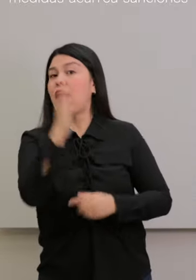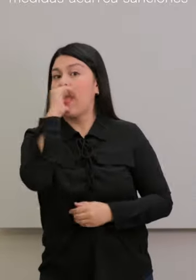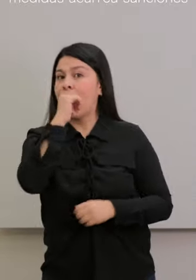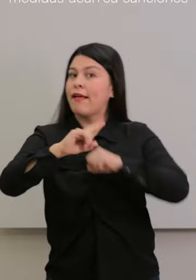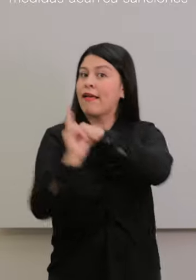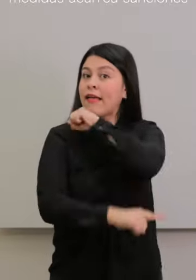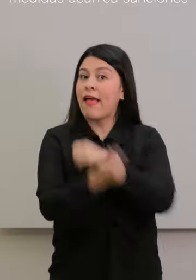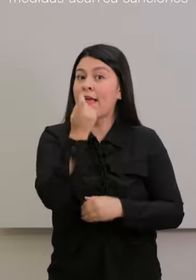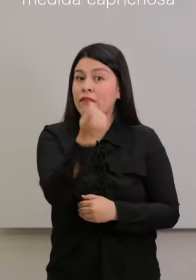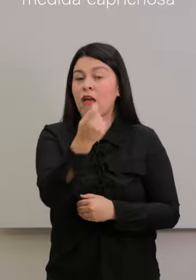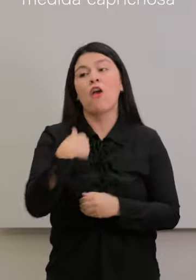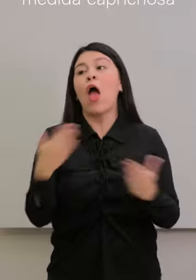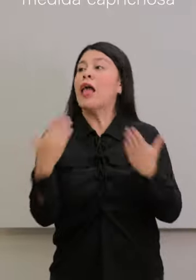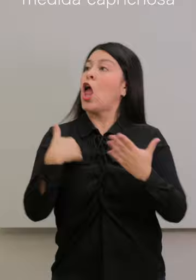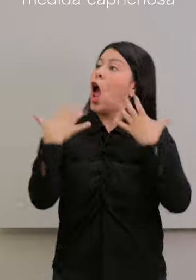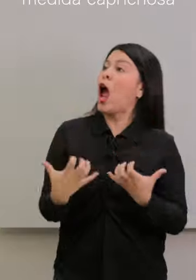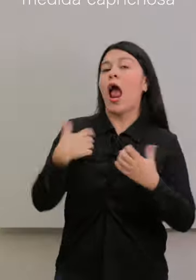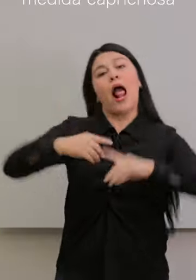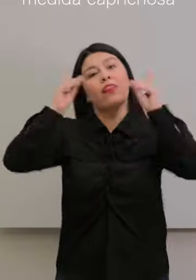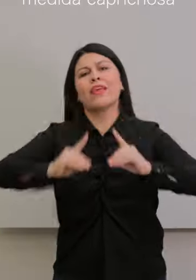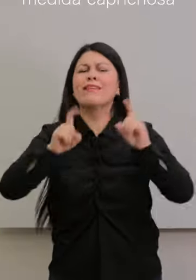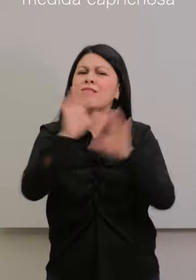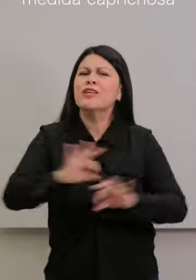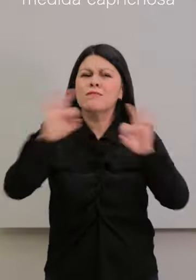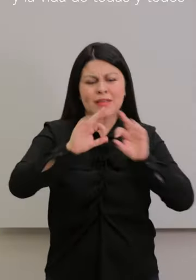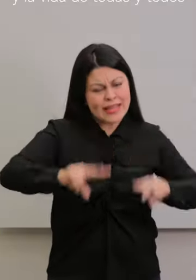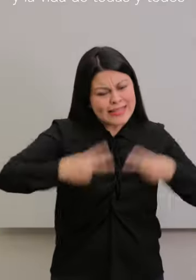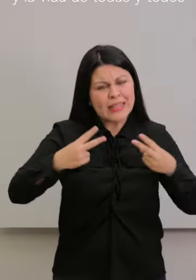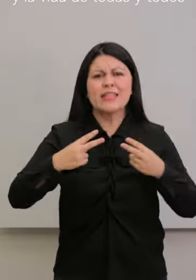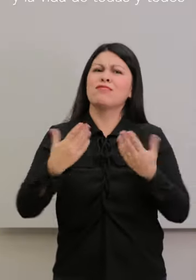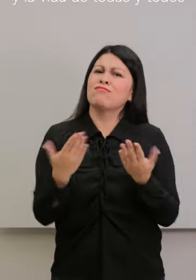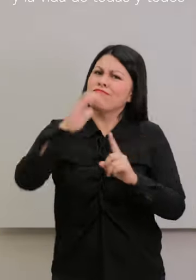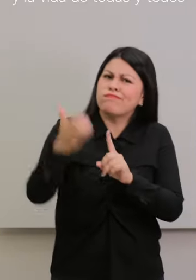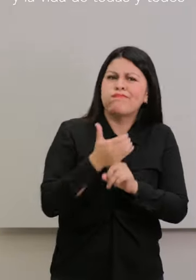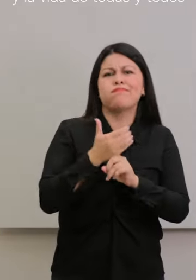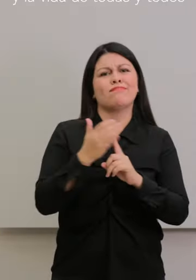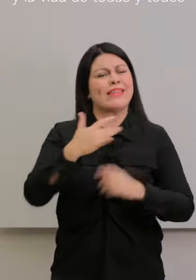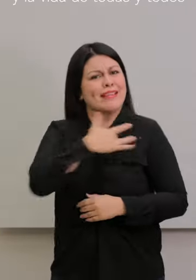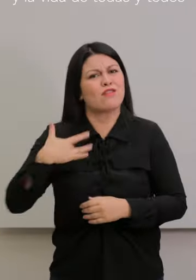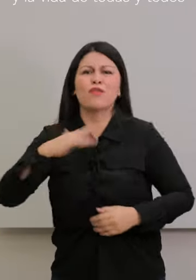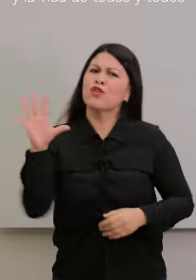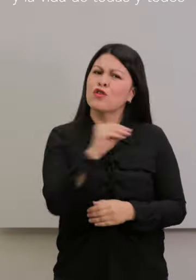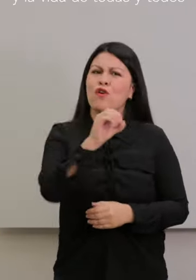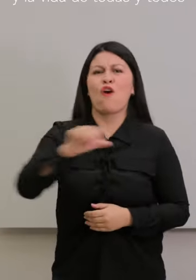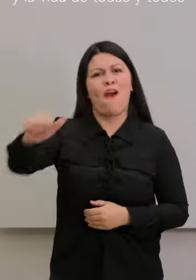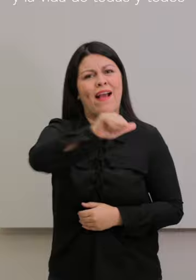sanciones. Esta no es una medida caprichosa. Debemos proteger la salud y la vida de todas y todos.